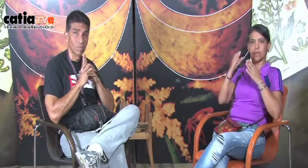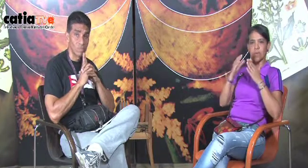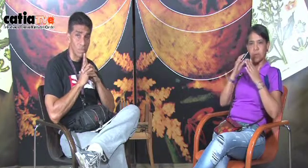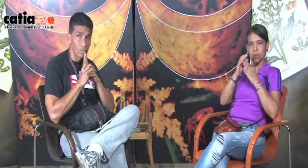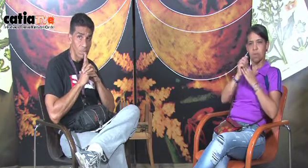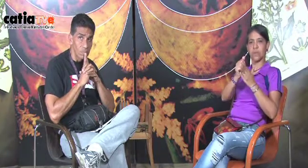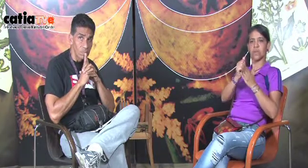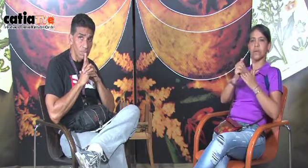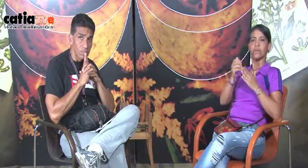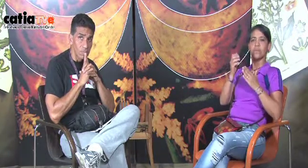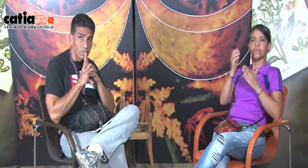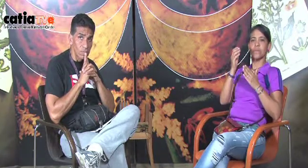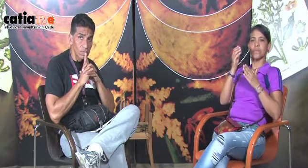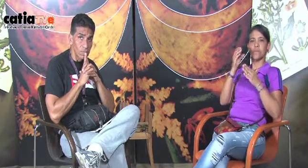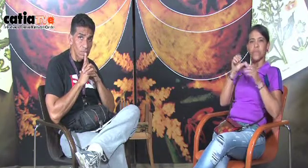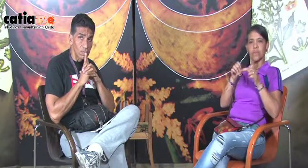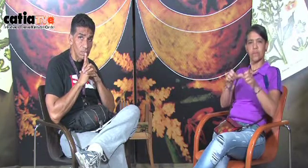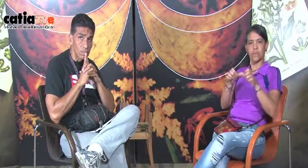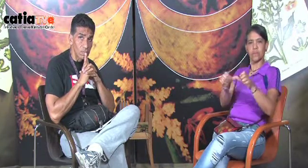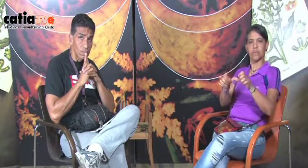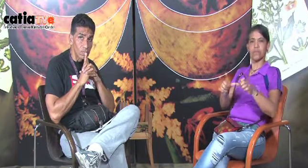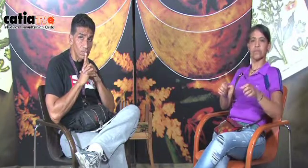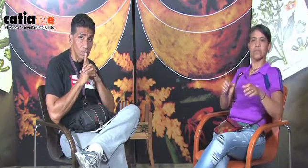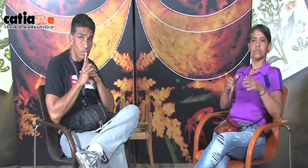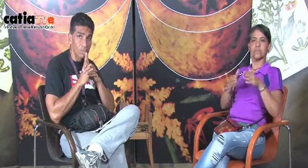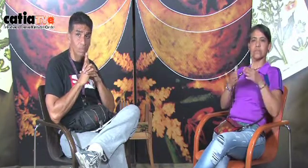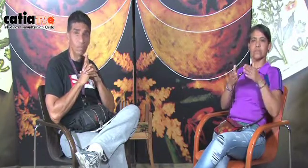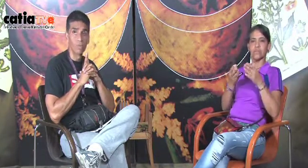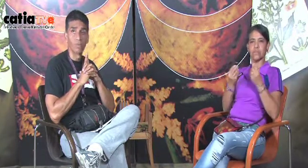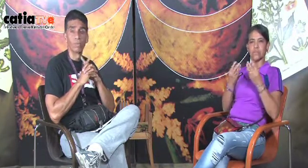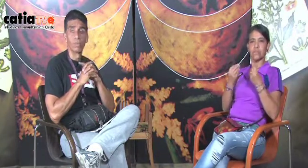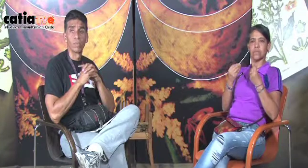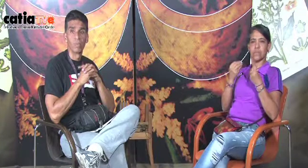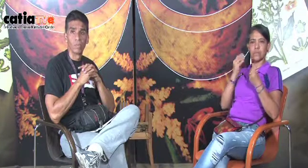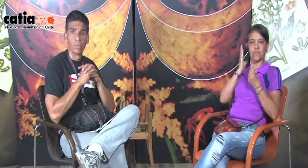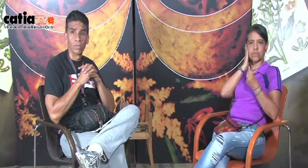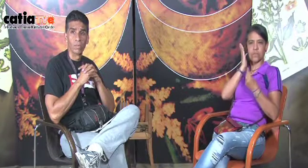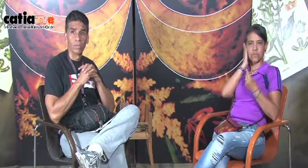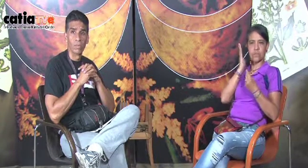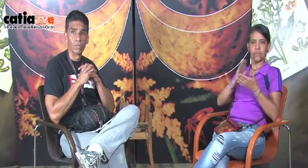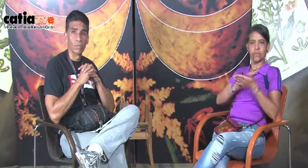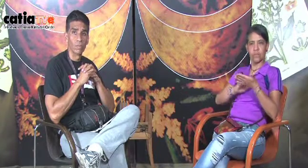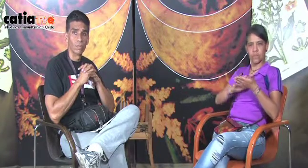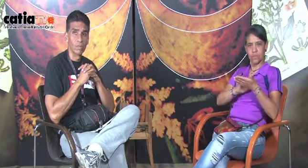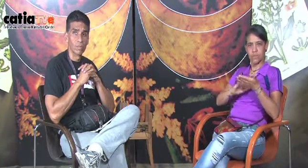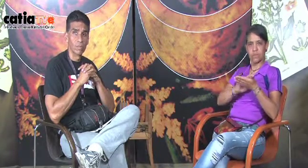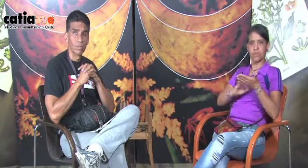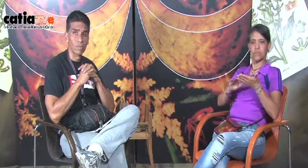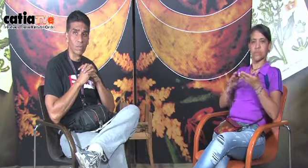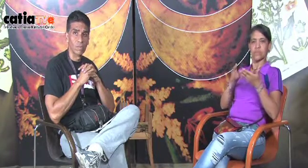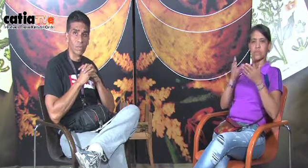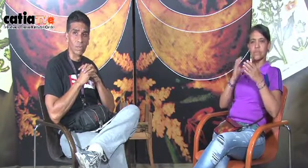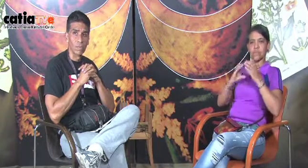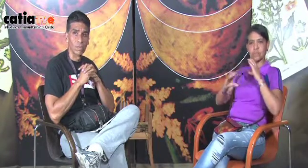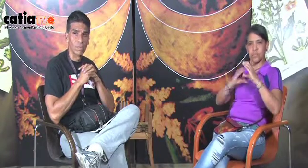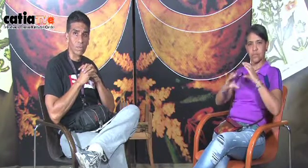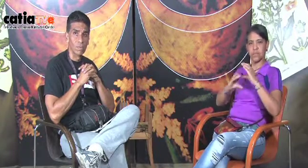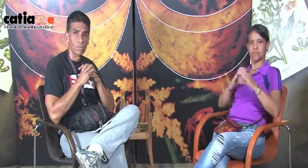líder, hemos podido guiar a muchos de los sordos en soluciones de comunicación,